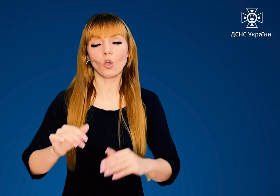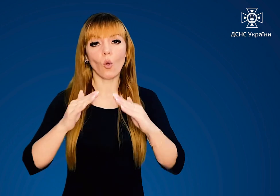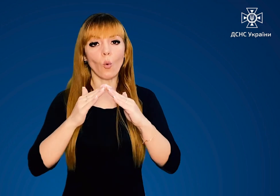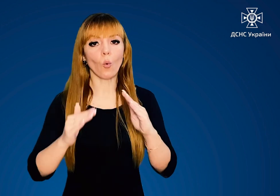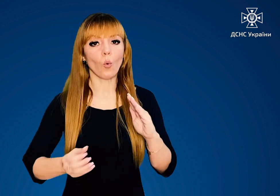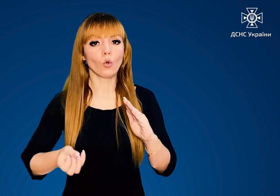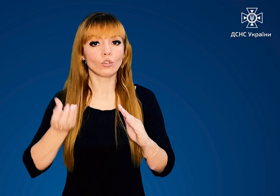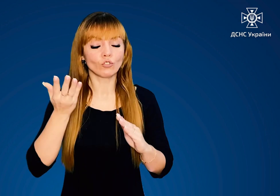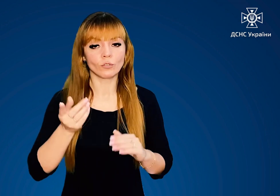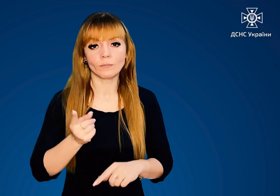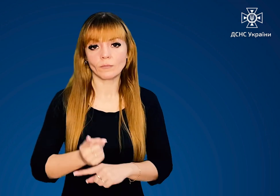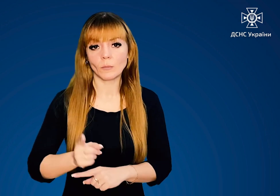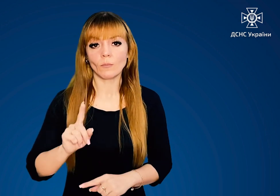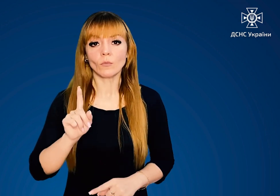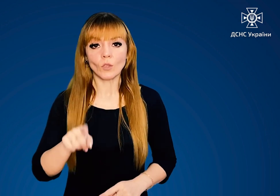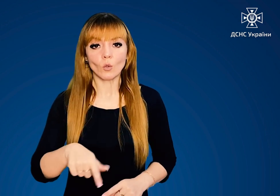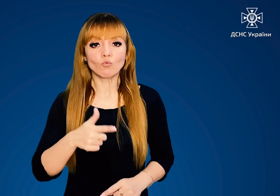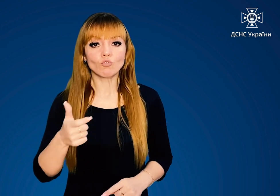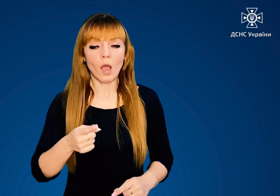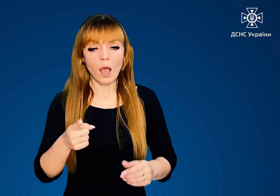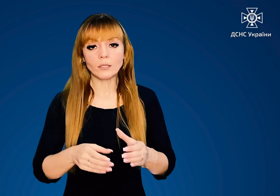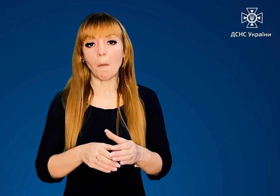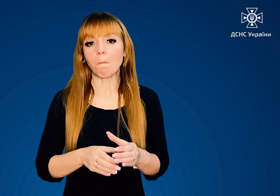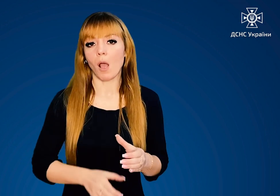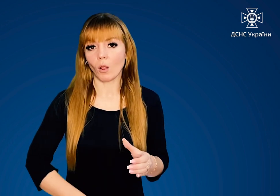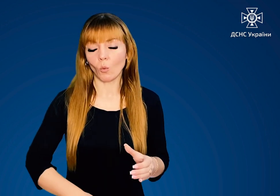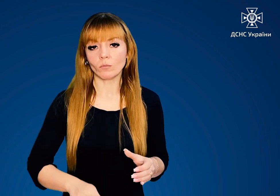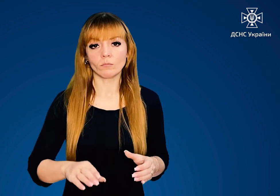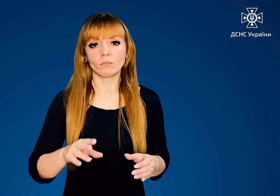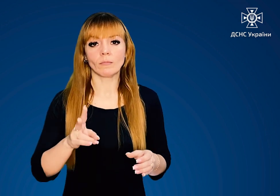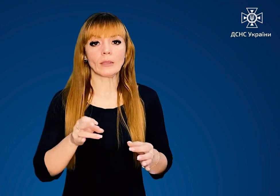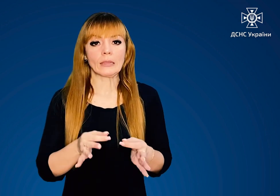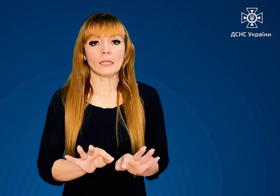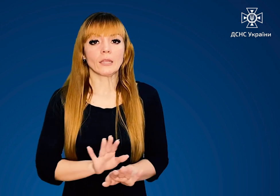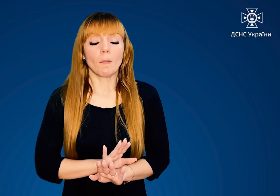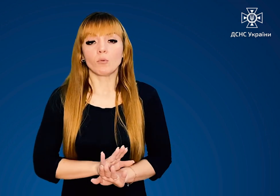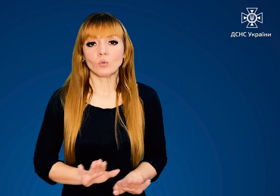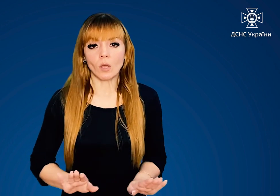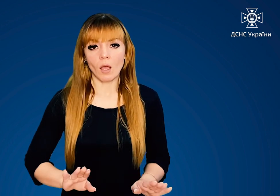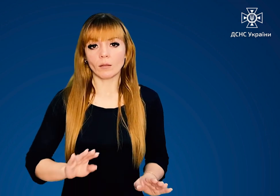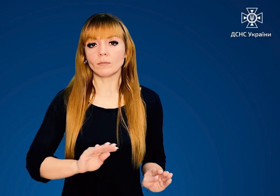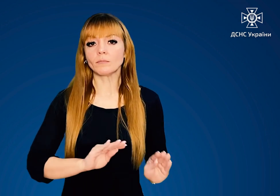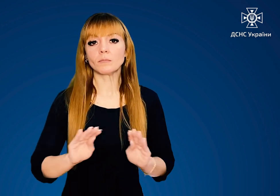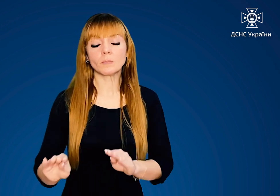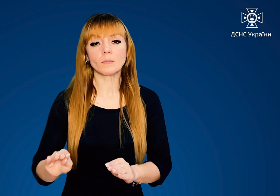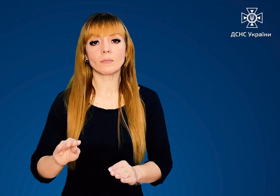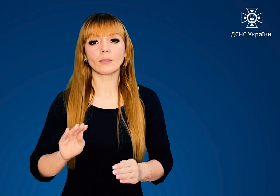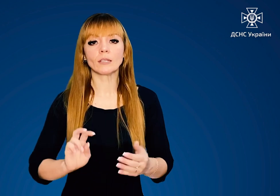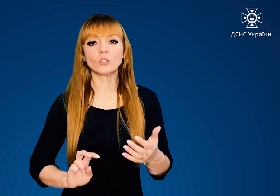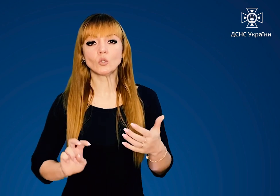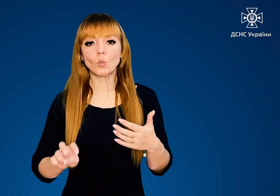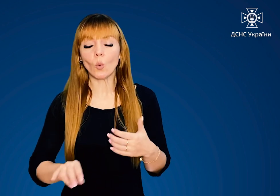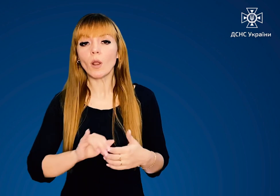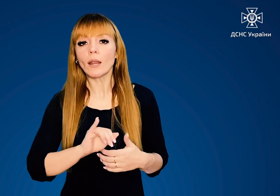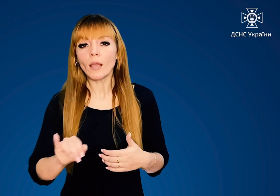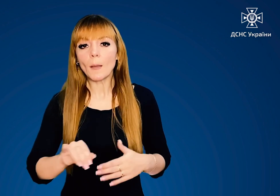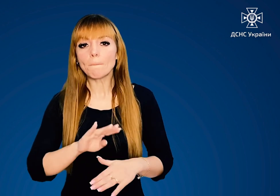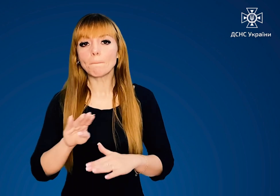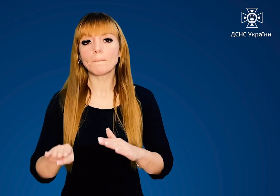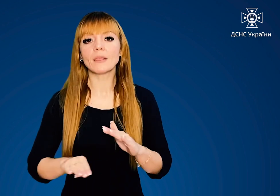Також розміщення газобалонного обладнання не допускається У цокольних та